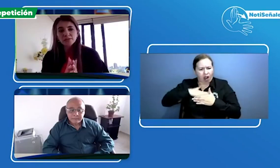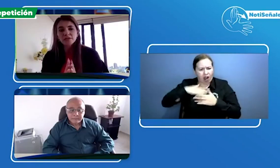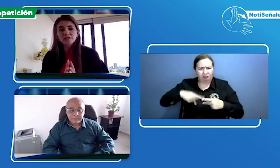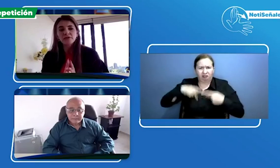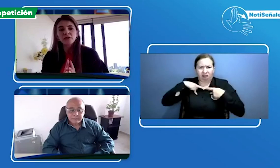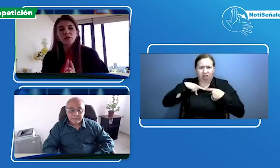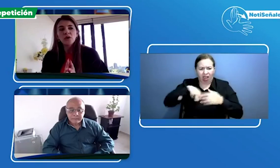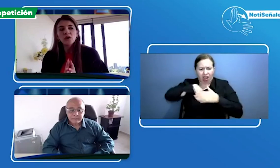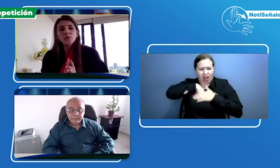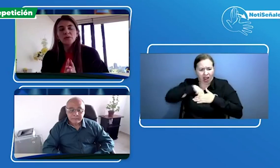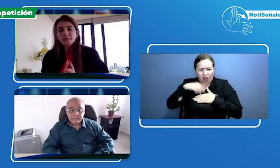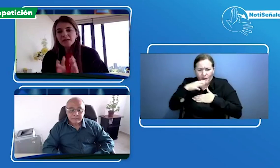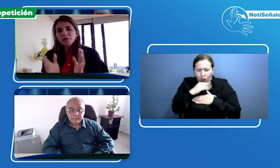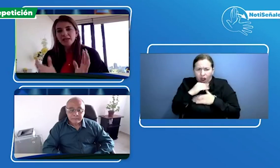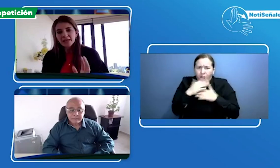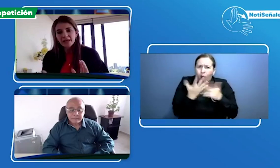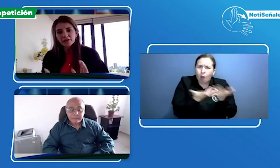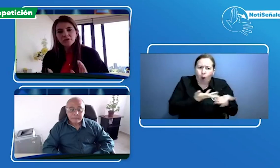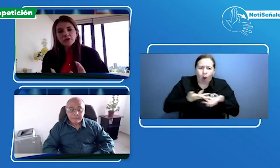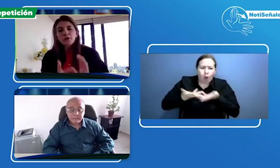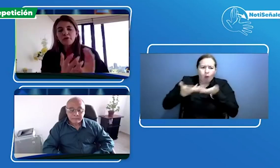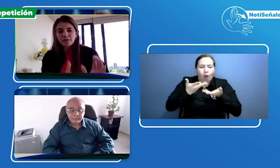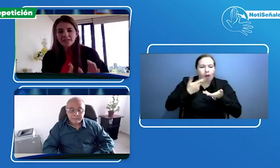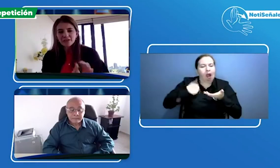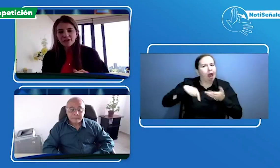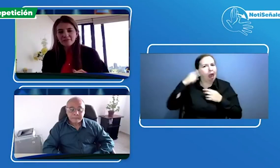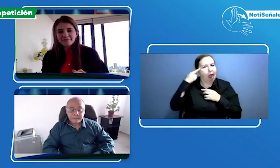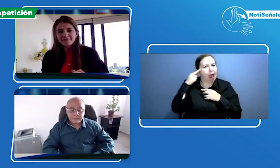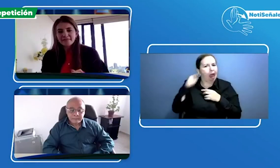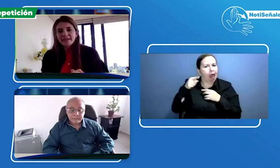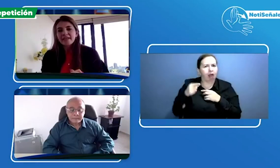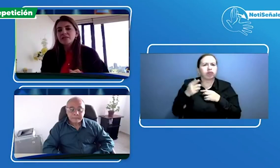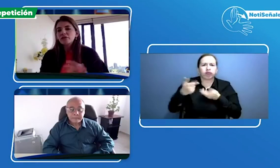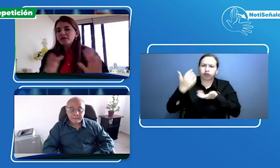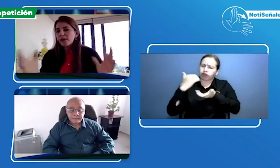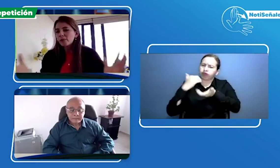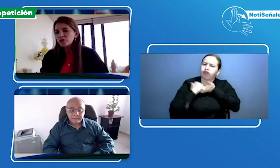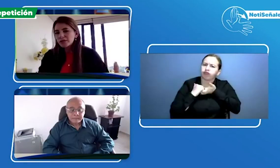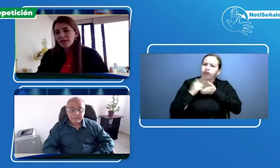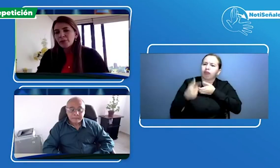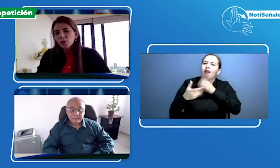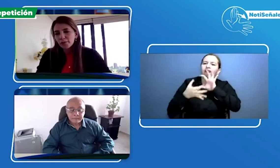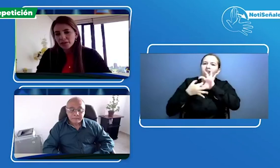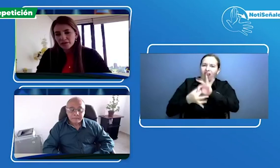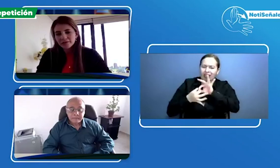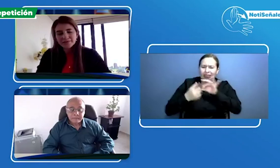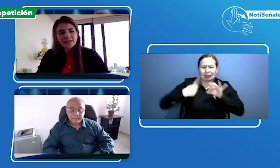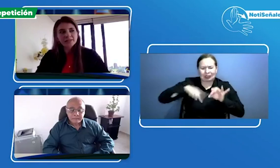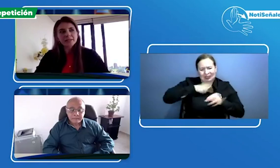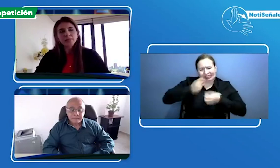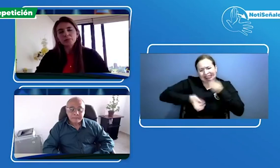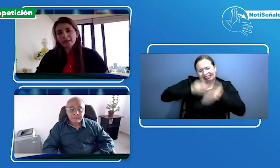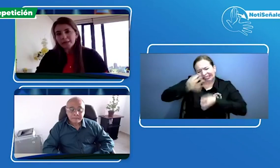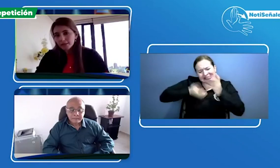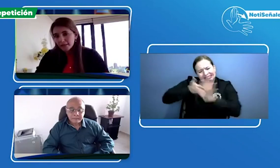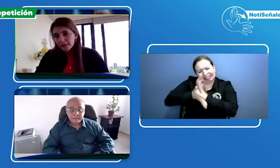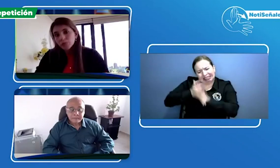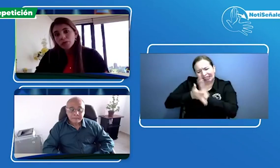específico pues pensamos aliarnos con FENASCOL y les contamos nuestra preocupación y les dijimos miren tenemos una